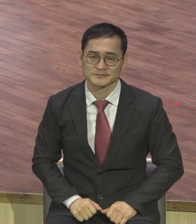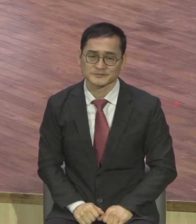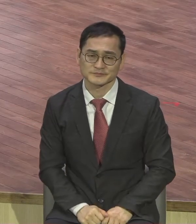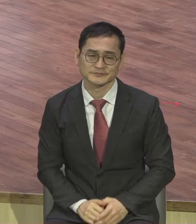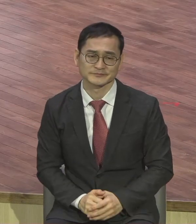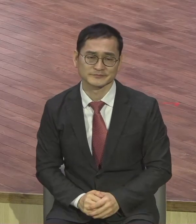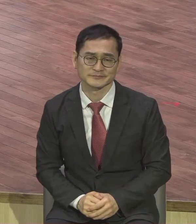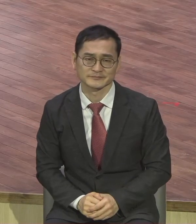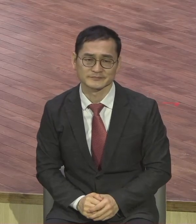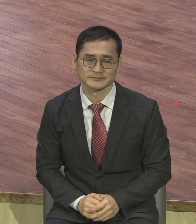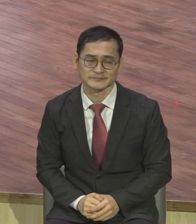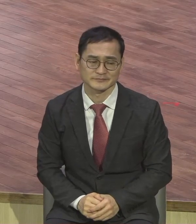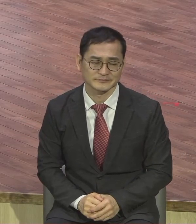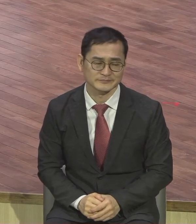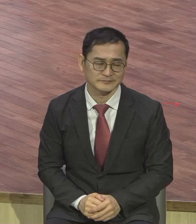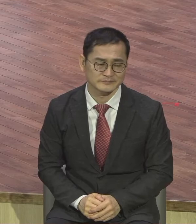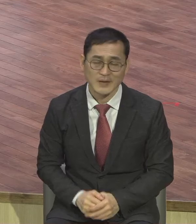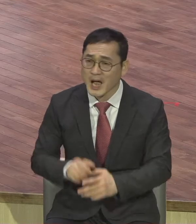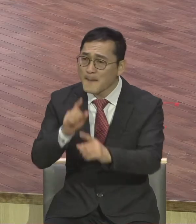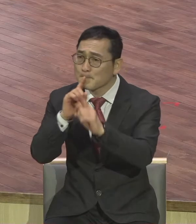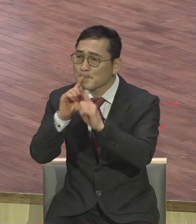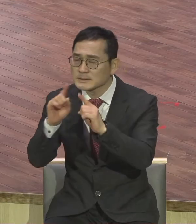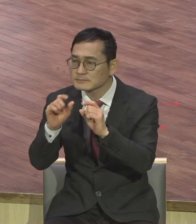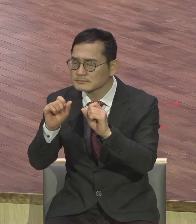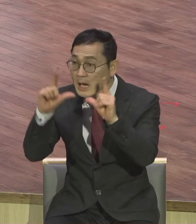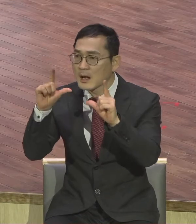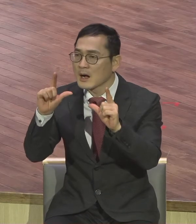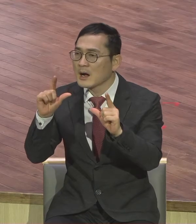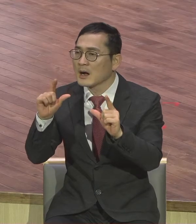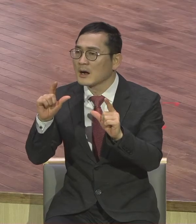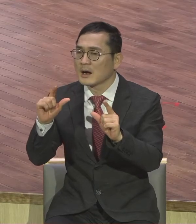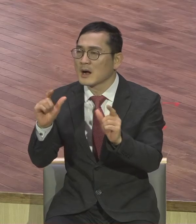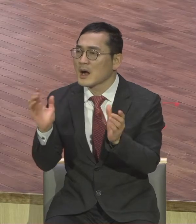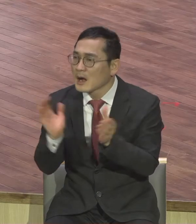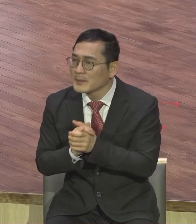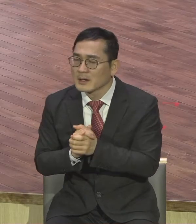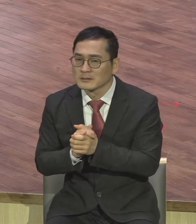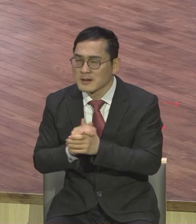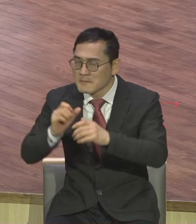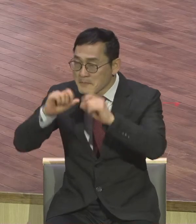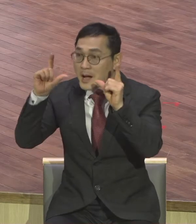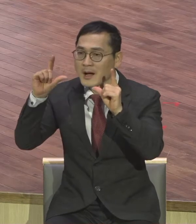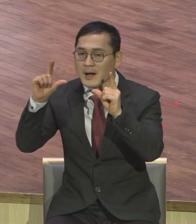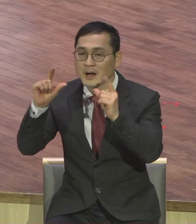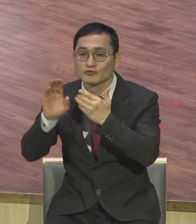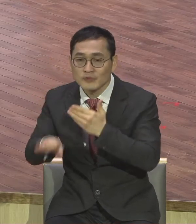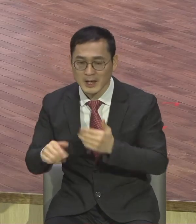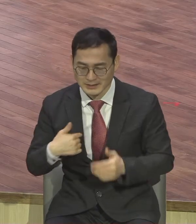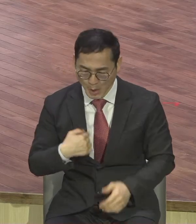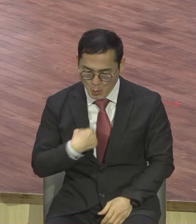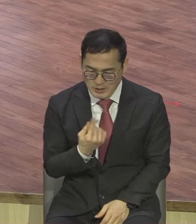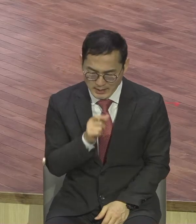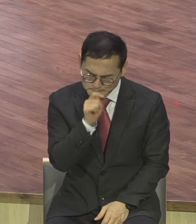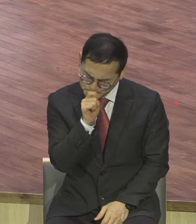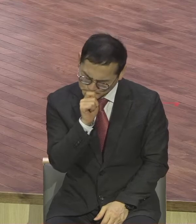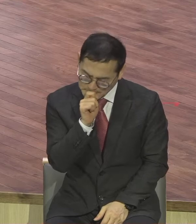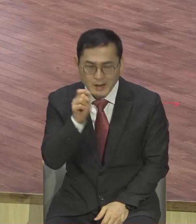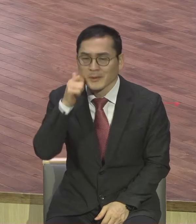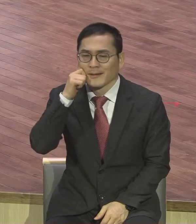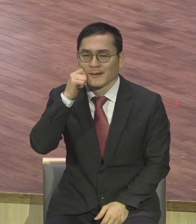말씀을 깨닫게 나면 누구인데 말하고 싶어서 바울 보고 말쟁이라고 그랬어요 네 말이 너무 많다 쓸데없는